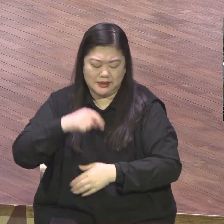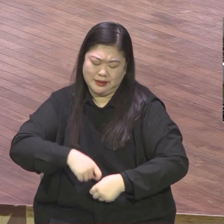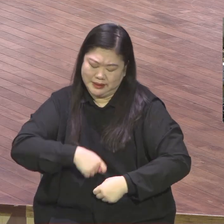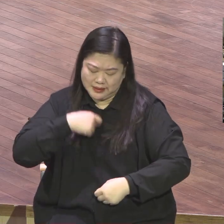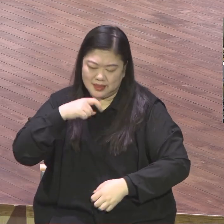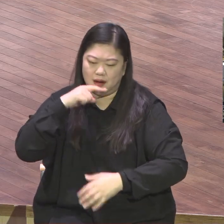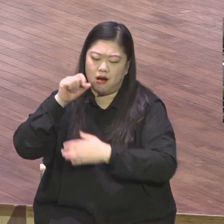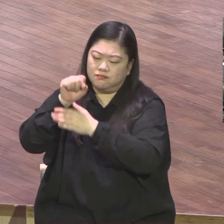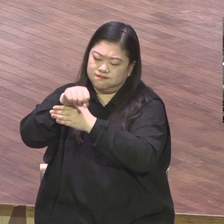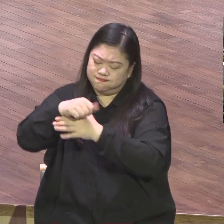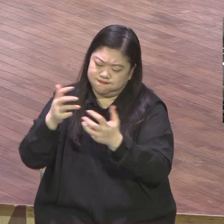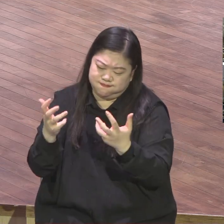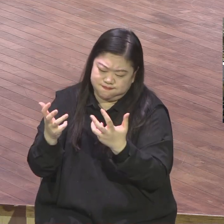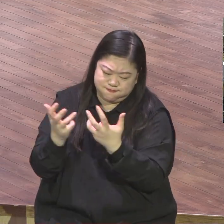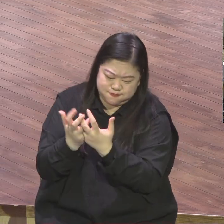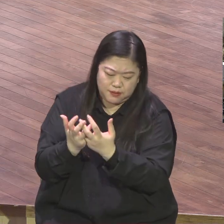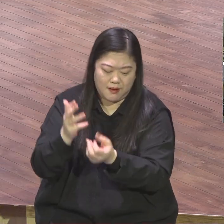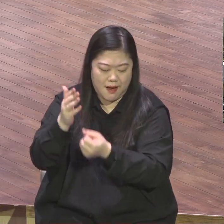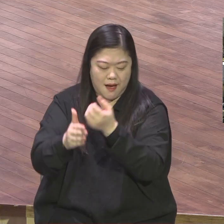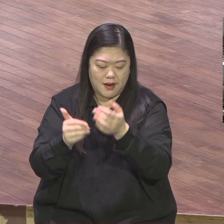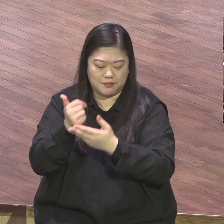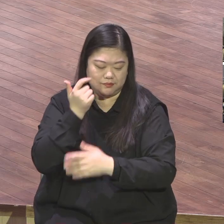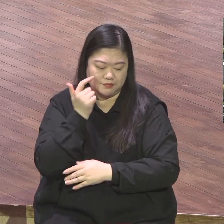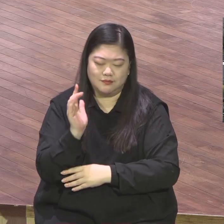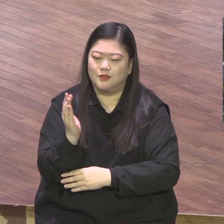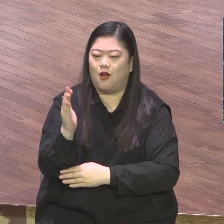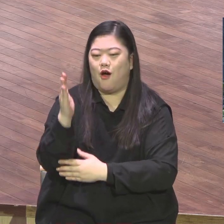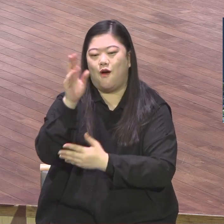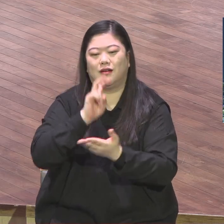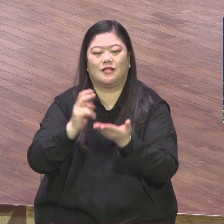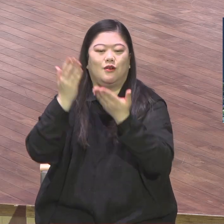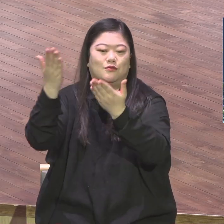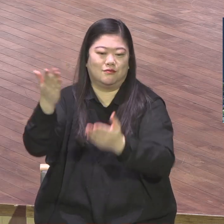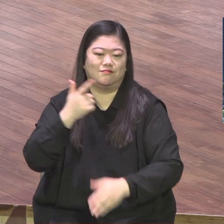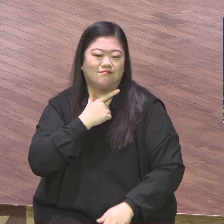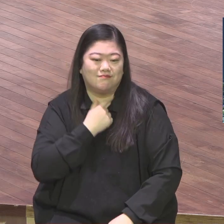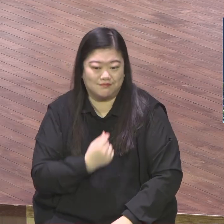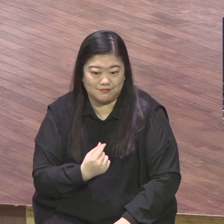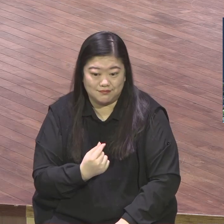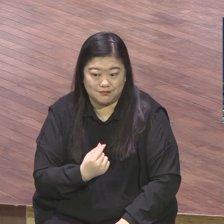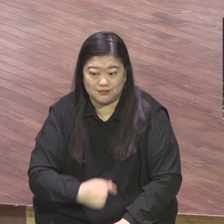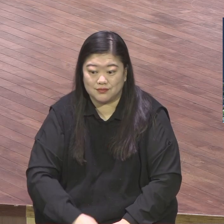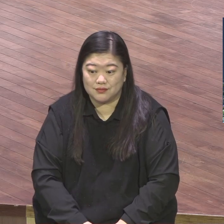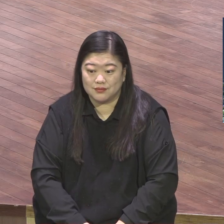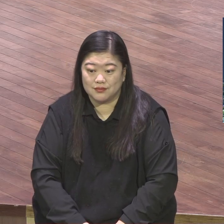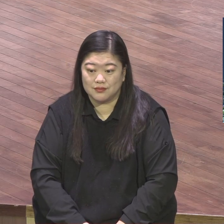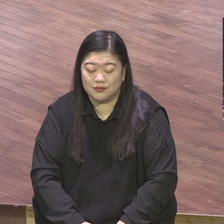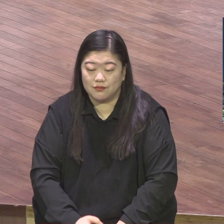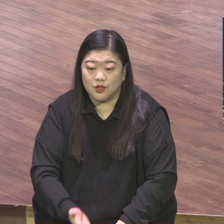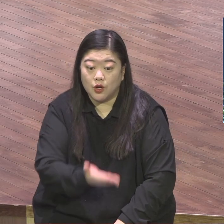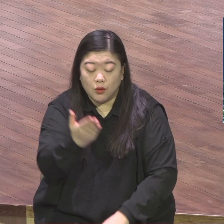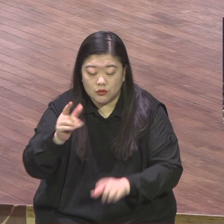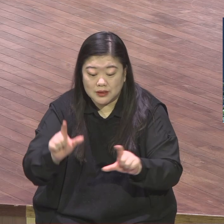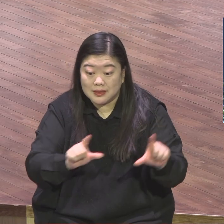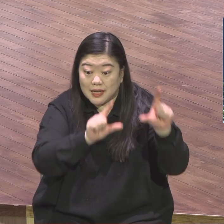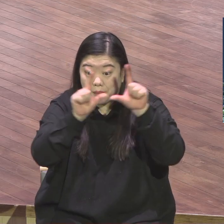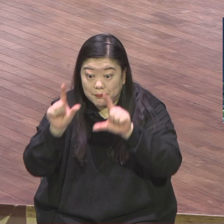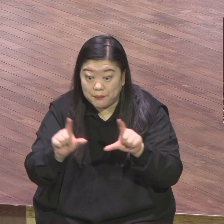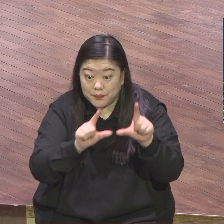영광과 찬송이 되기를 원하노라 여러분이 하나님의 영광과 찬송이 되기를 원한다는 것입니다 사도 바울이